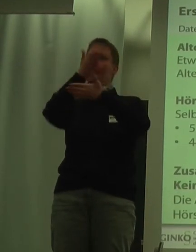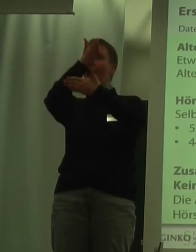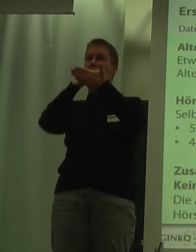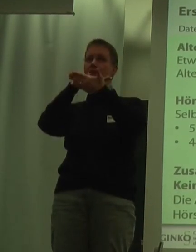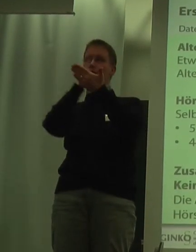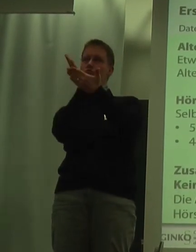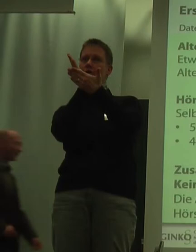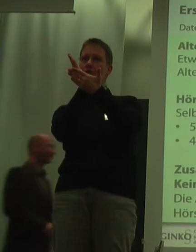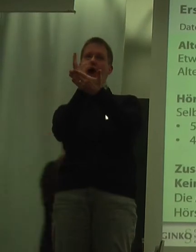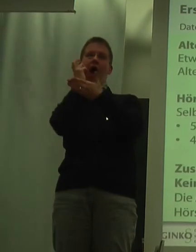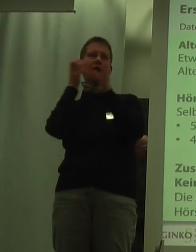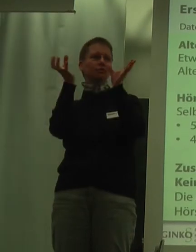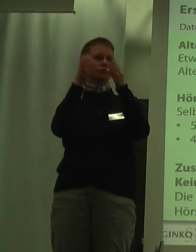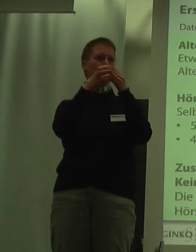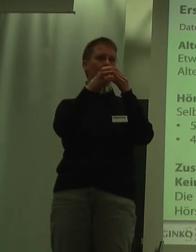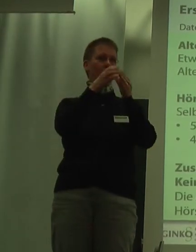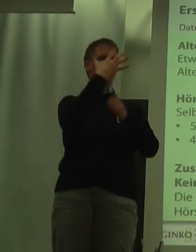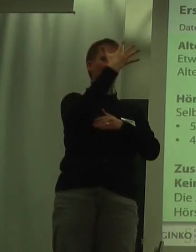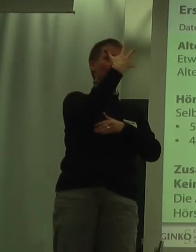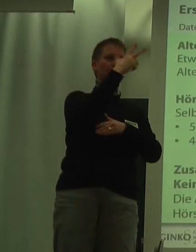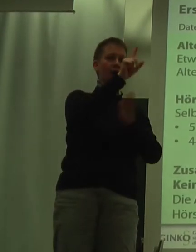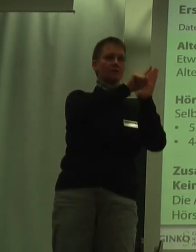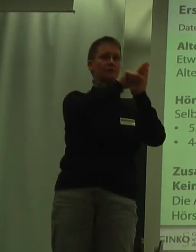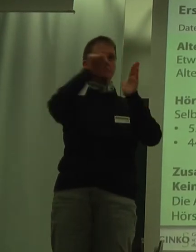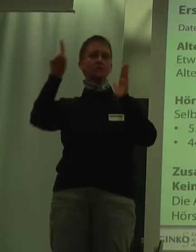kommt aus der Altersgruppe der 35 bis 50 her.